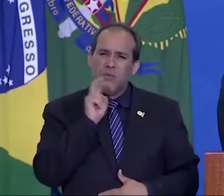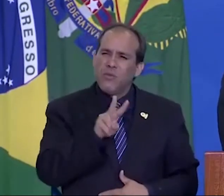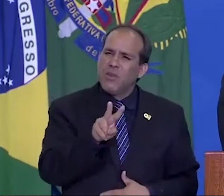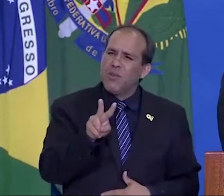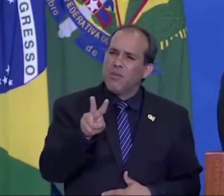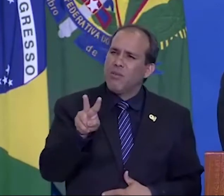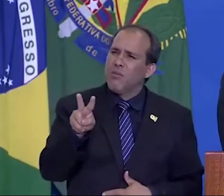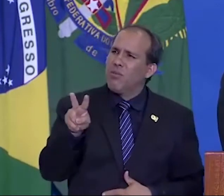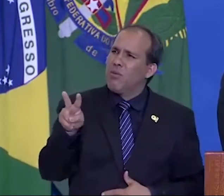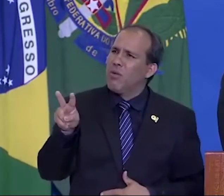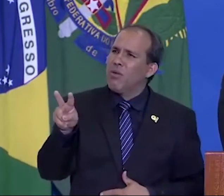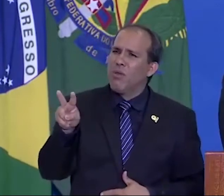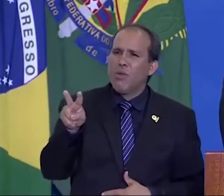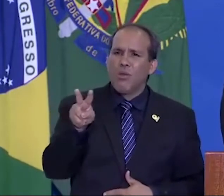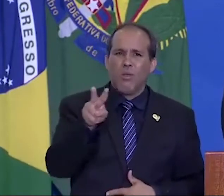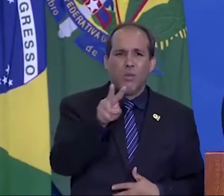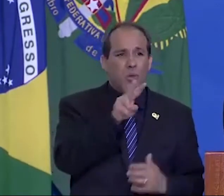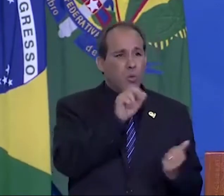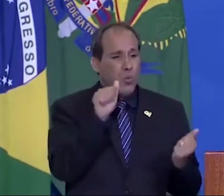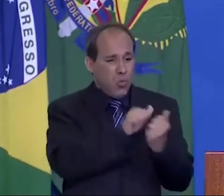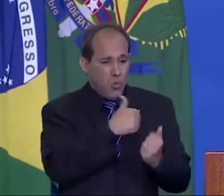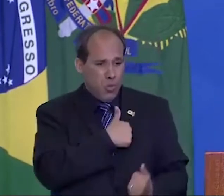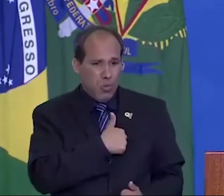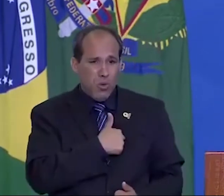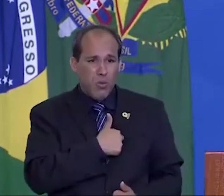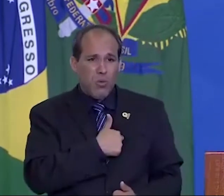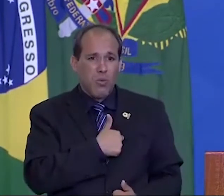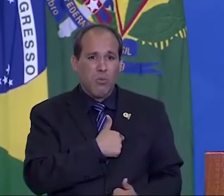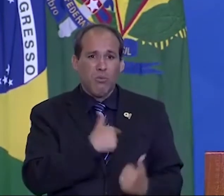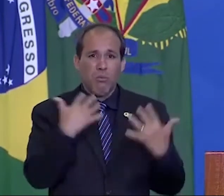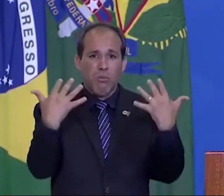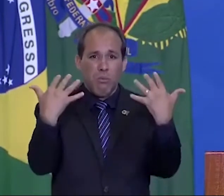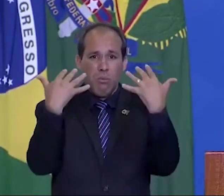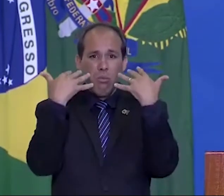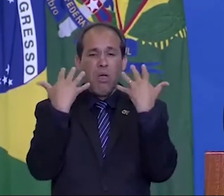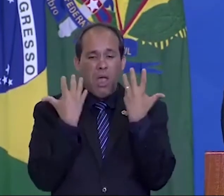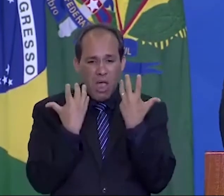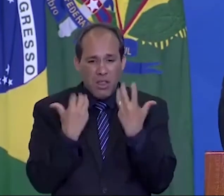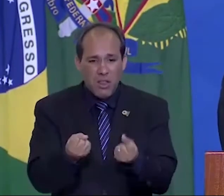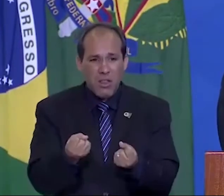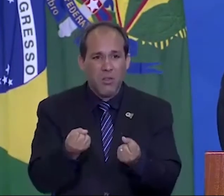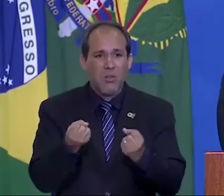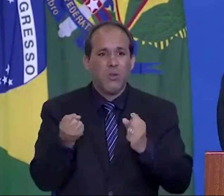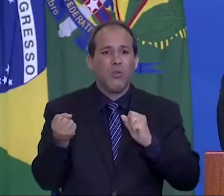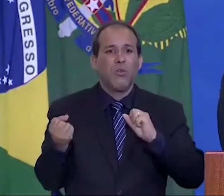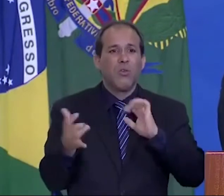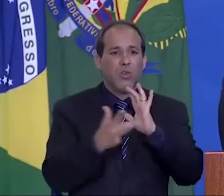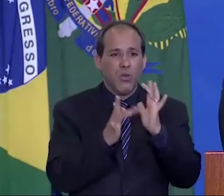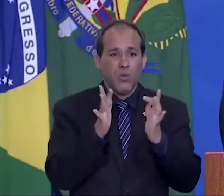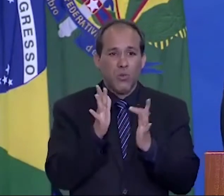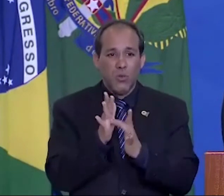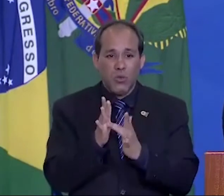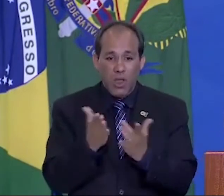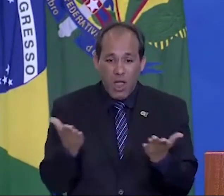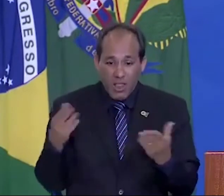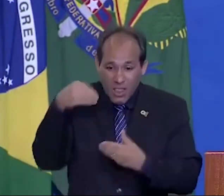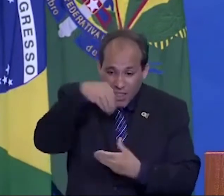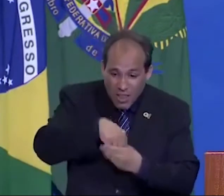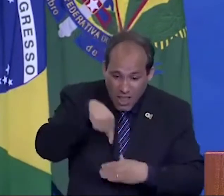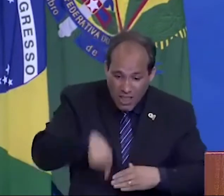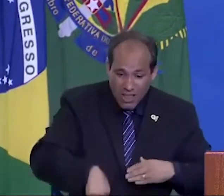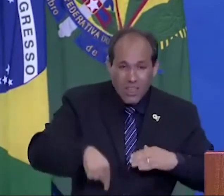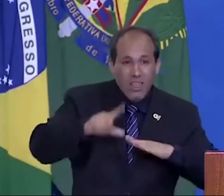juntamente comigo, publicamente, aceitando Jesus nessa casa.